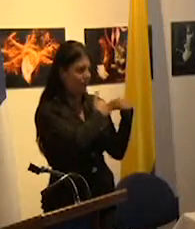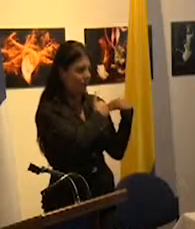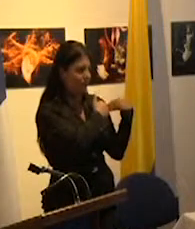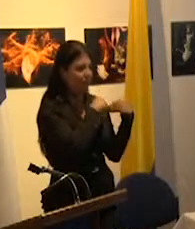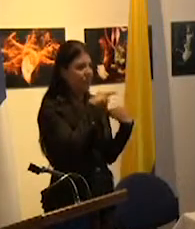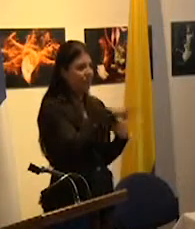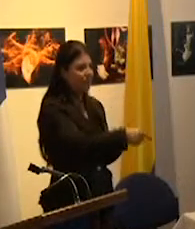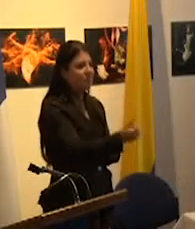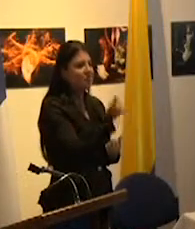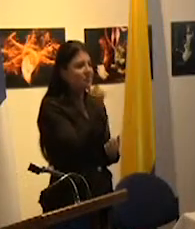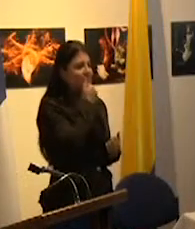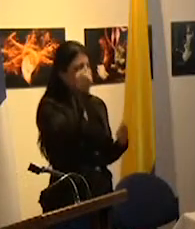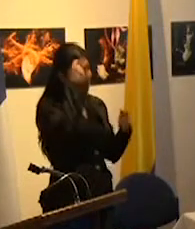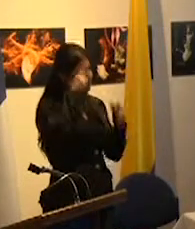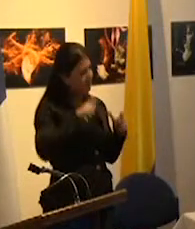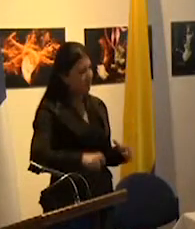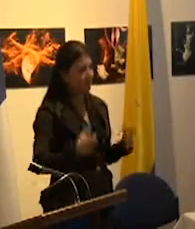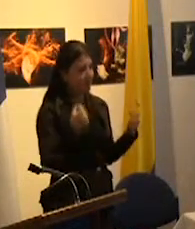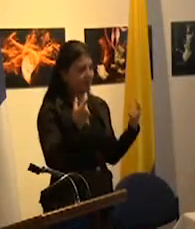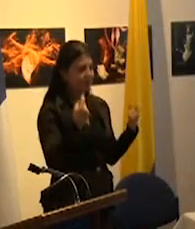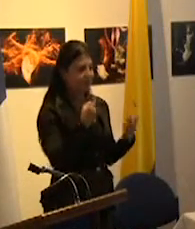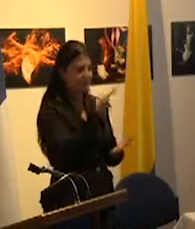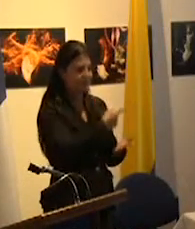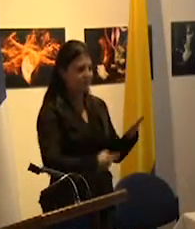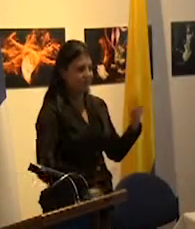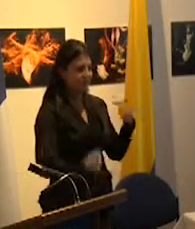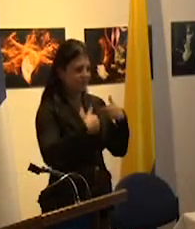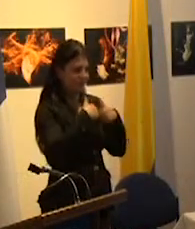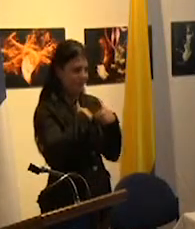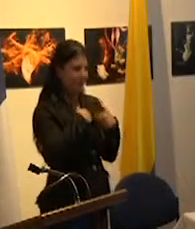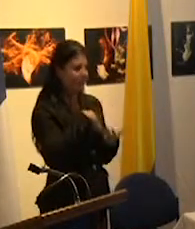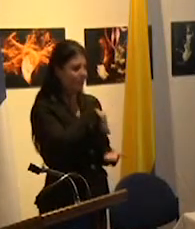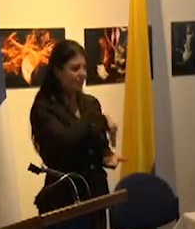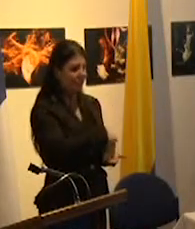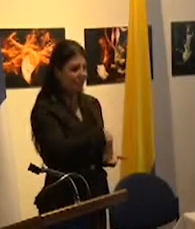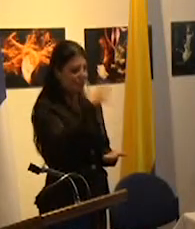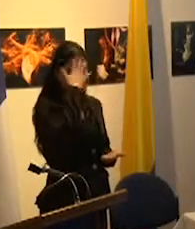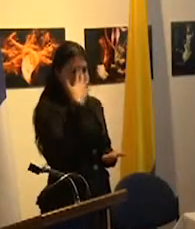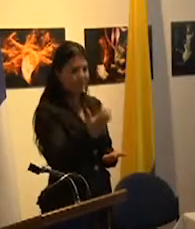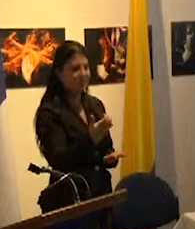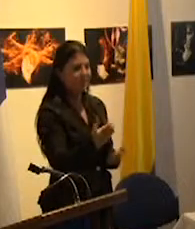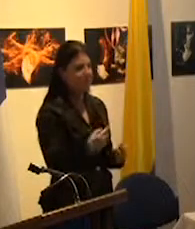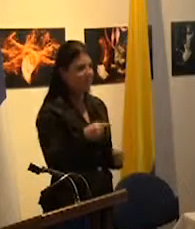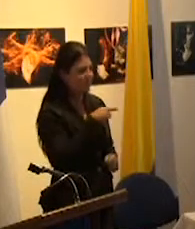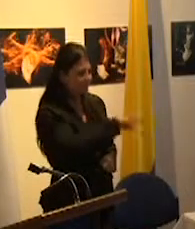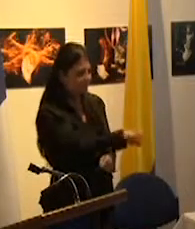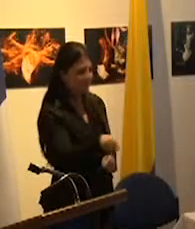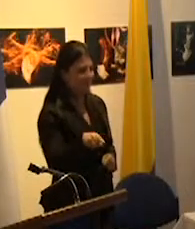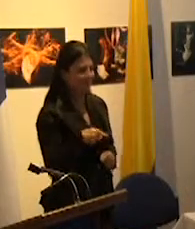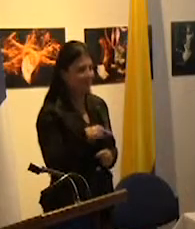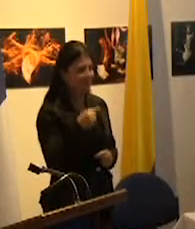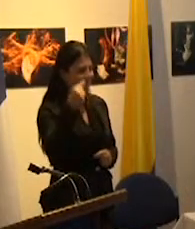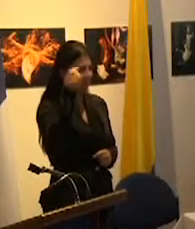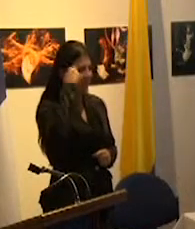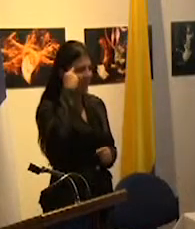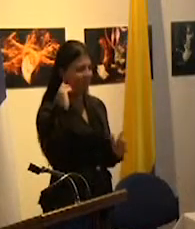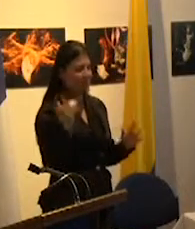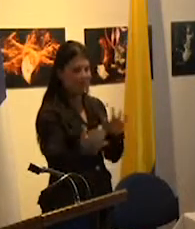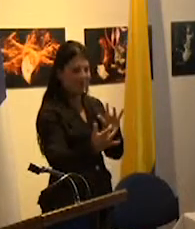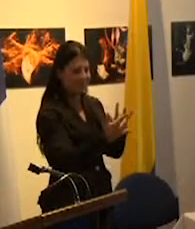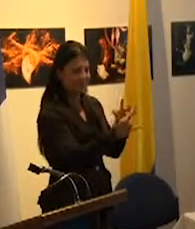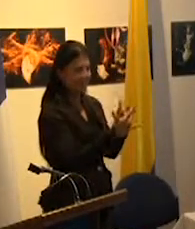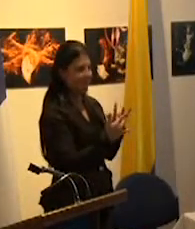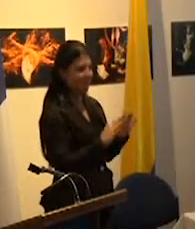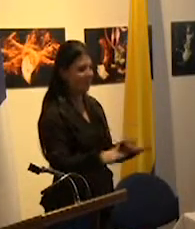aquella que entiende que su existencia se sostiene en cuanto piensa estatalmente su